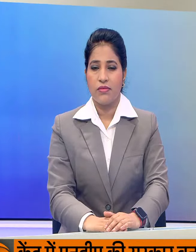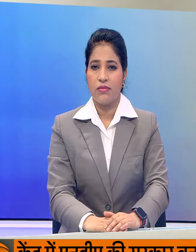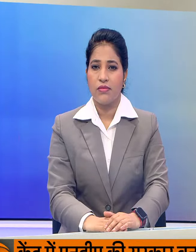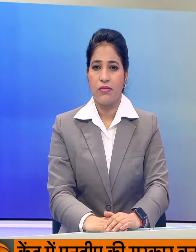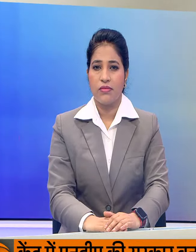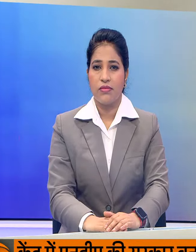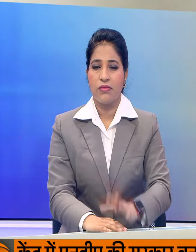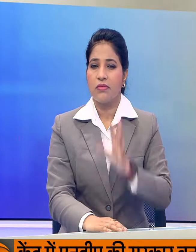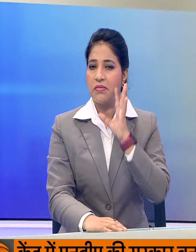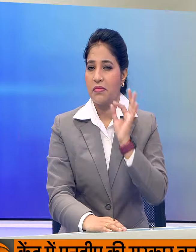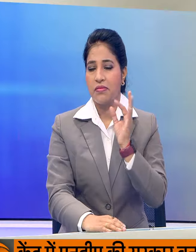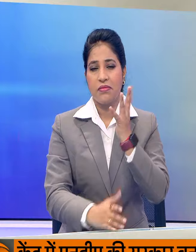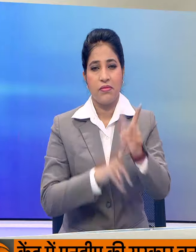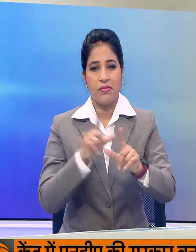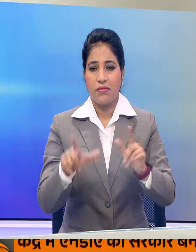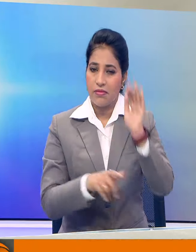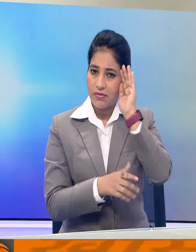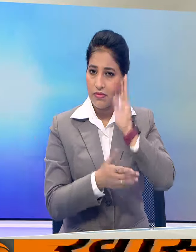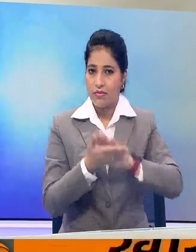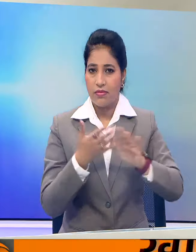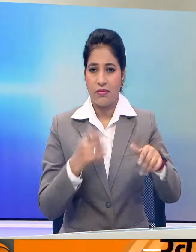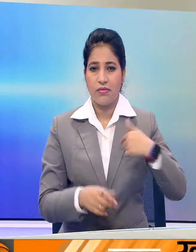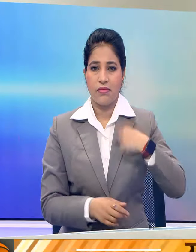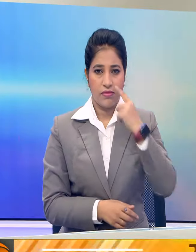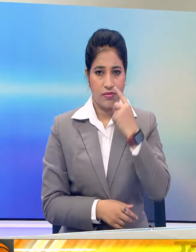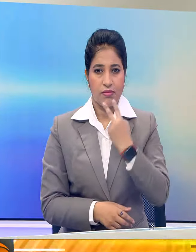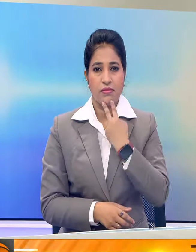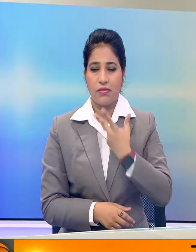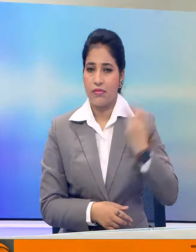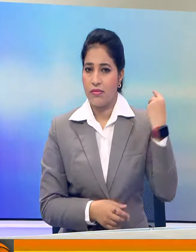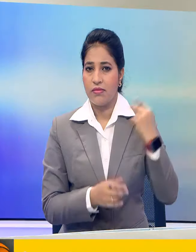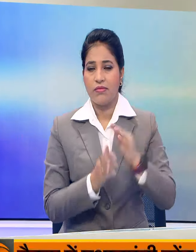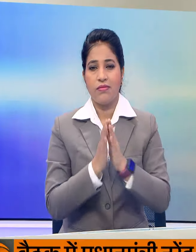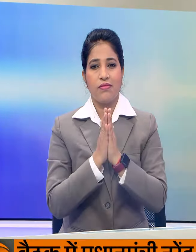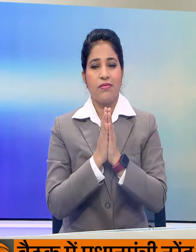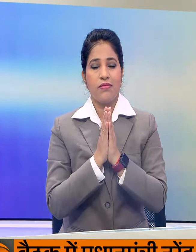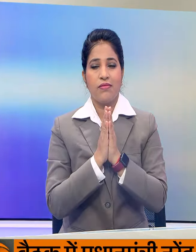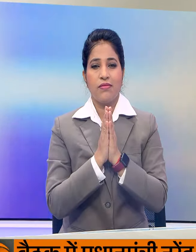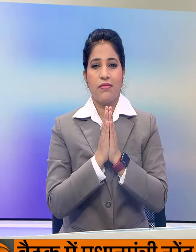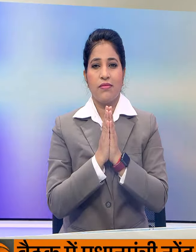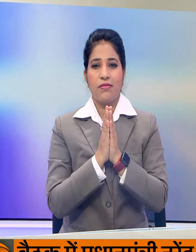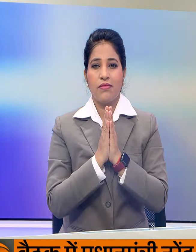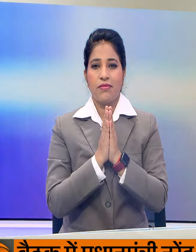इन विशेश समाचारों में फिलालत नहीं मुझे और बीना गुदीजे जाज़त नमस्कार